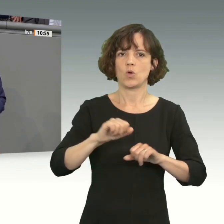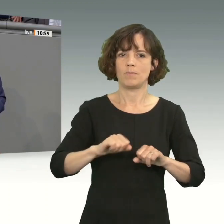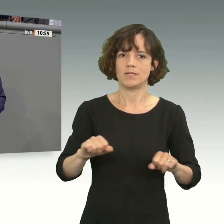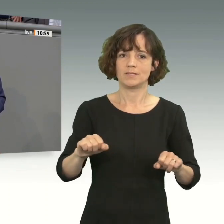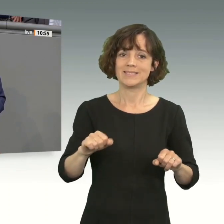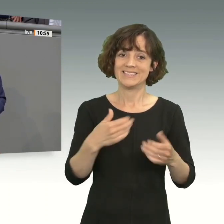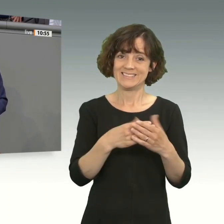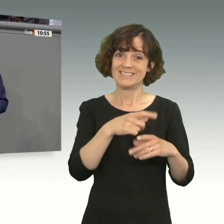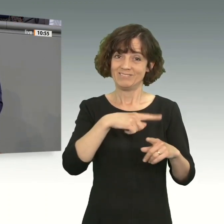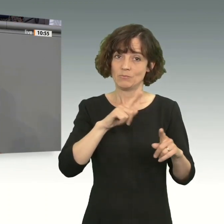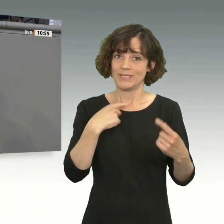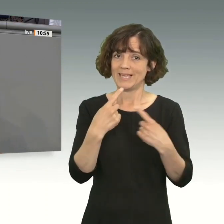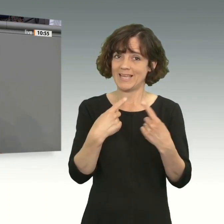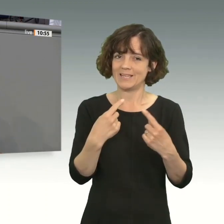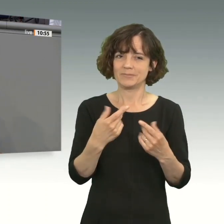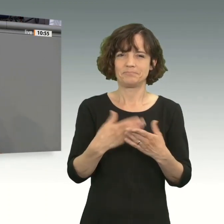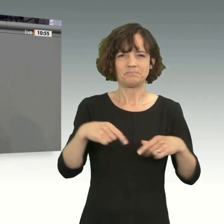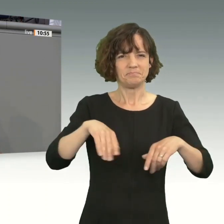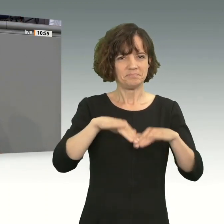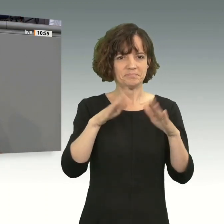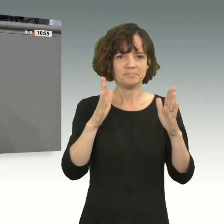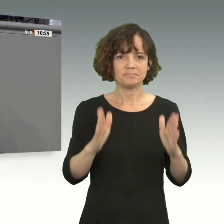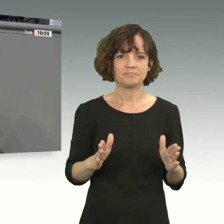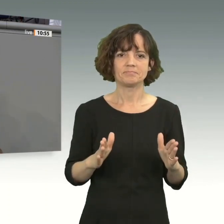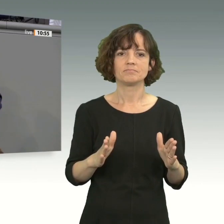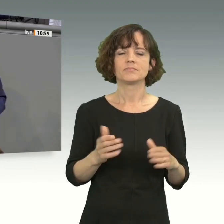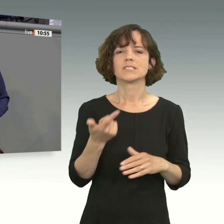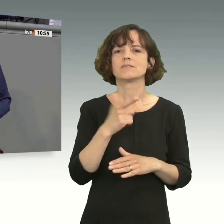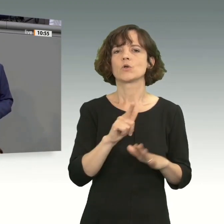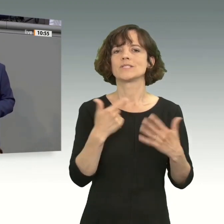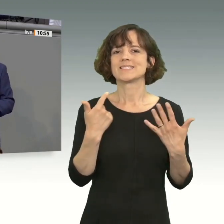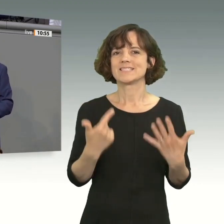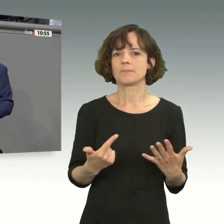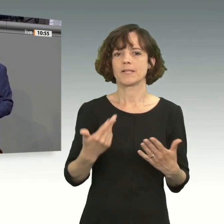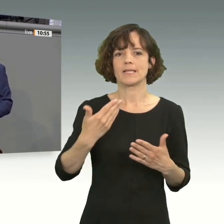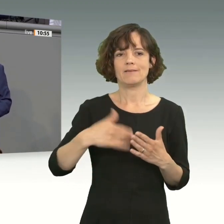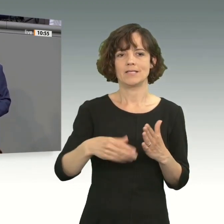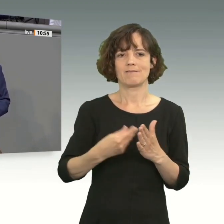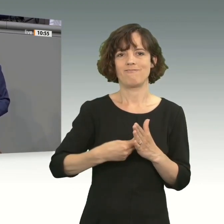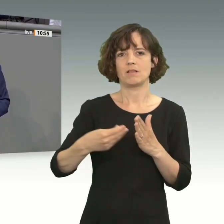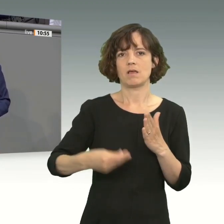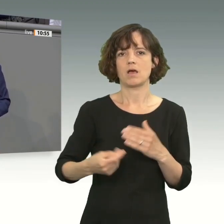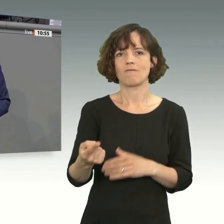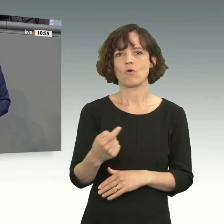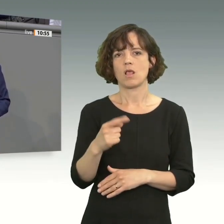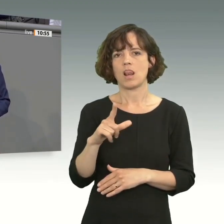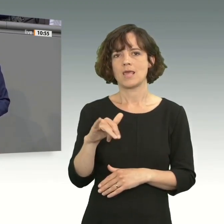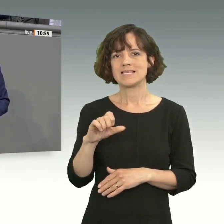sollten wir uns auch einmal verständigen. Wir haben ja in diesem Haus 2007 dem Vertrag von Lissabon